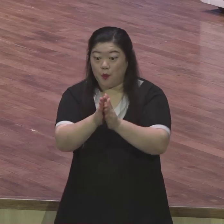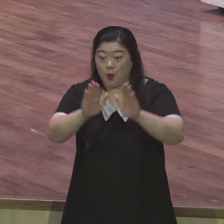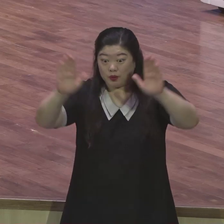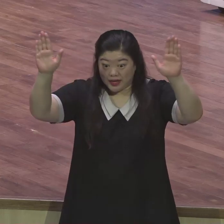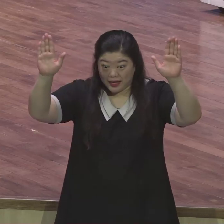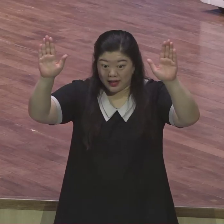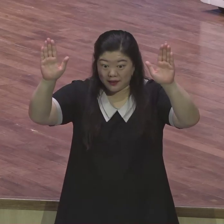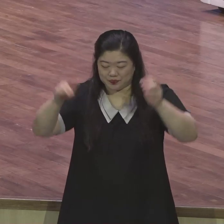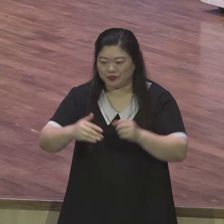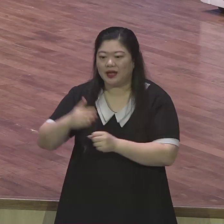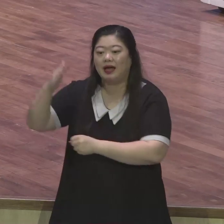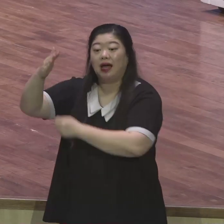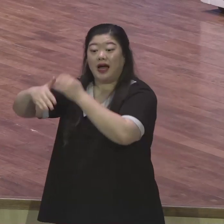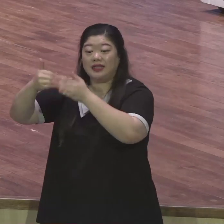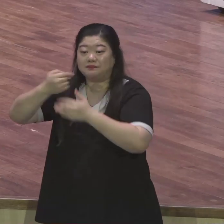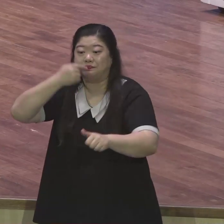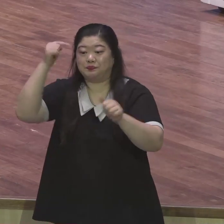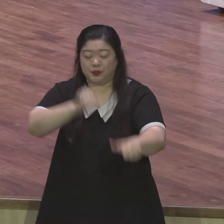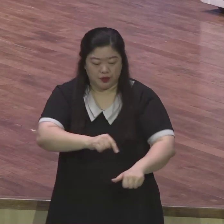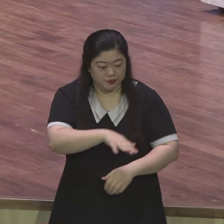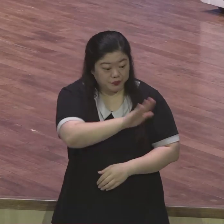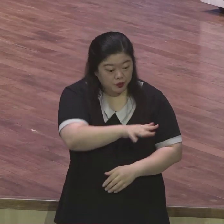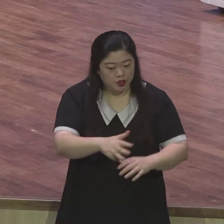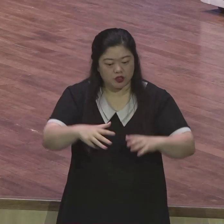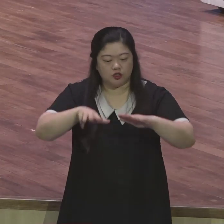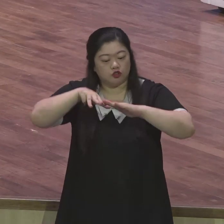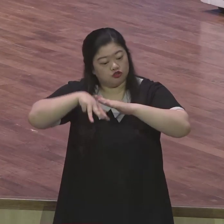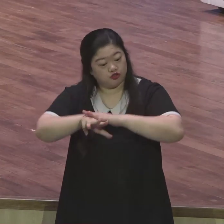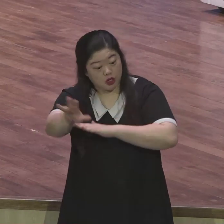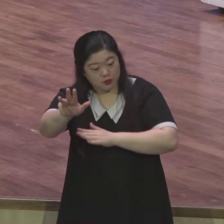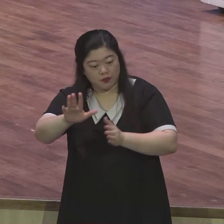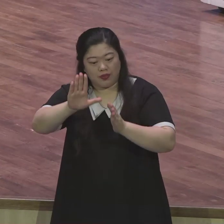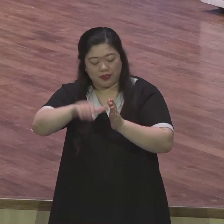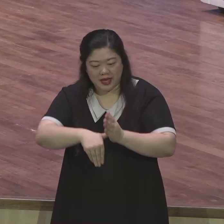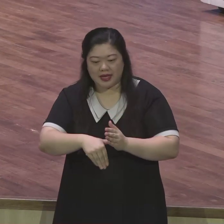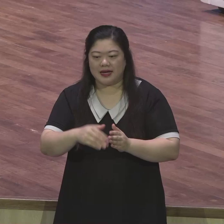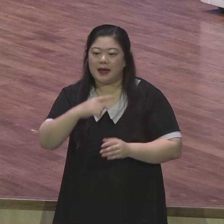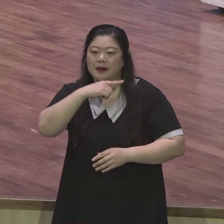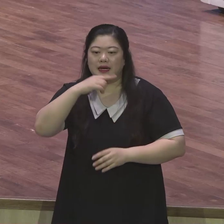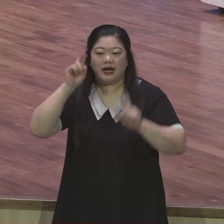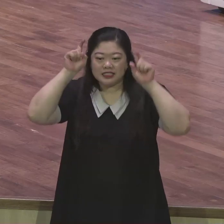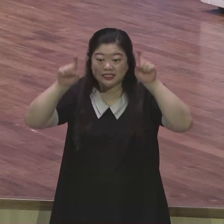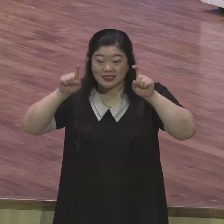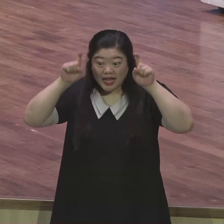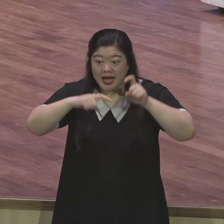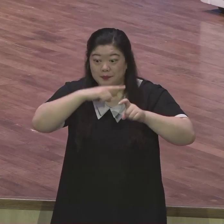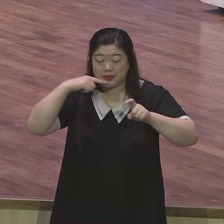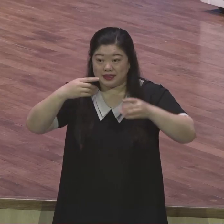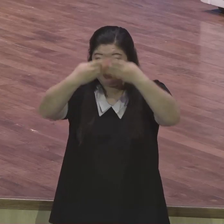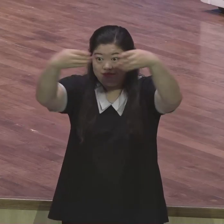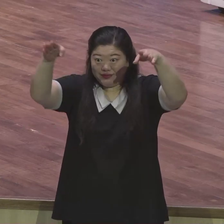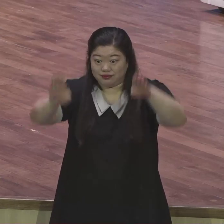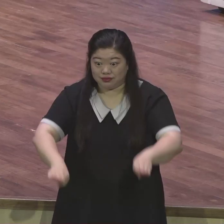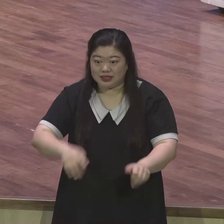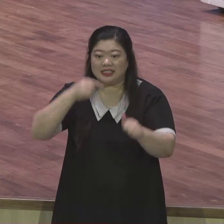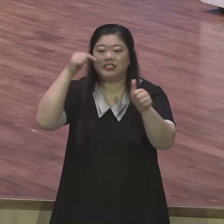명령하셨어요 그냥 바르라고 설명 안 해줘요 6월절 어린 양의 피를 발라라 그 방법으로만